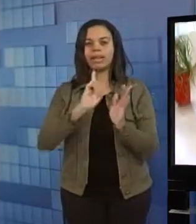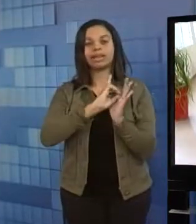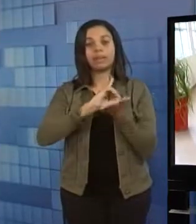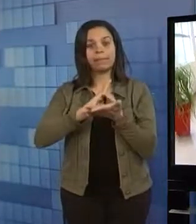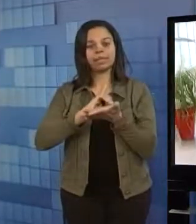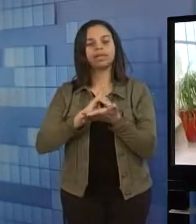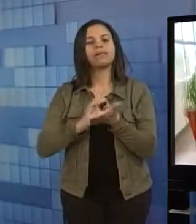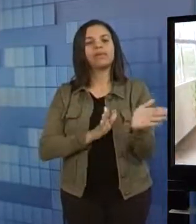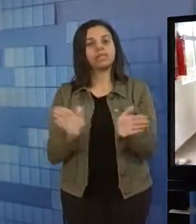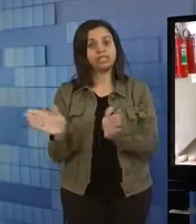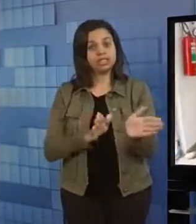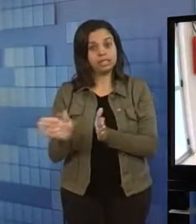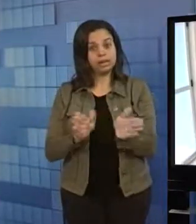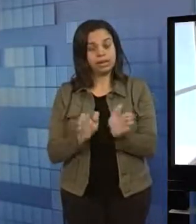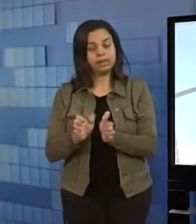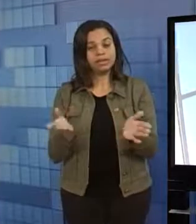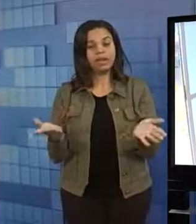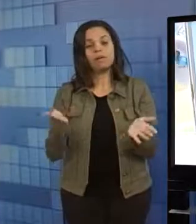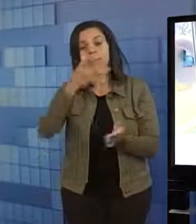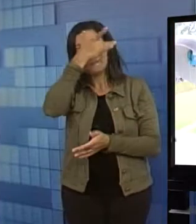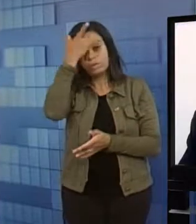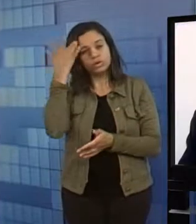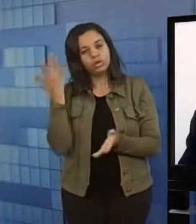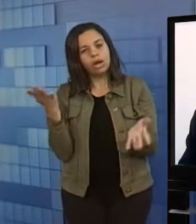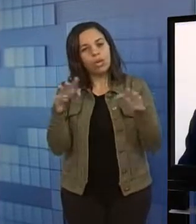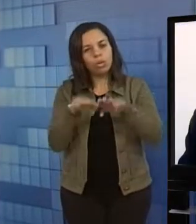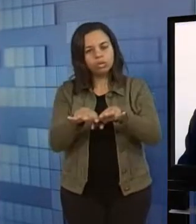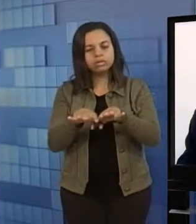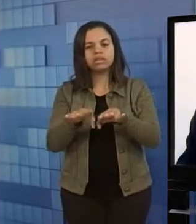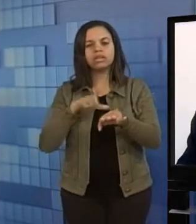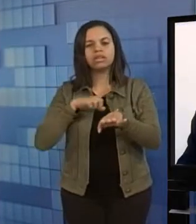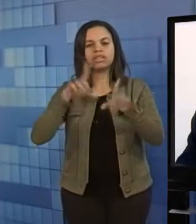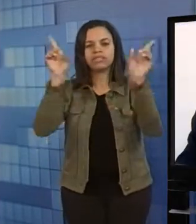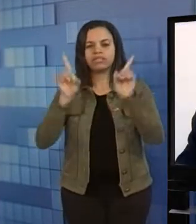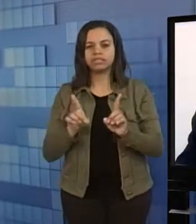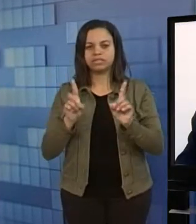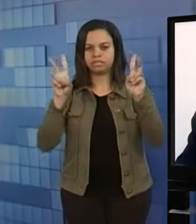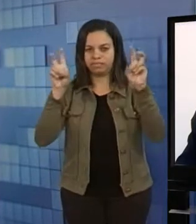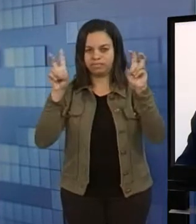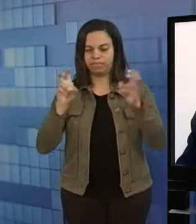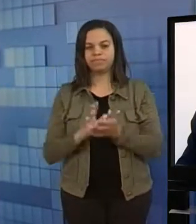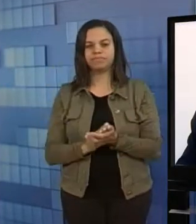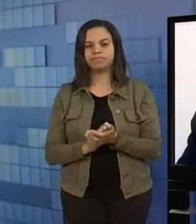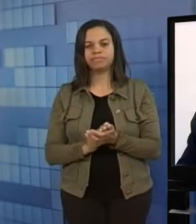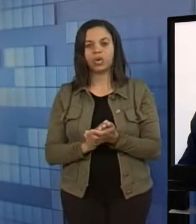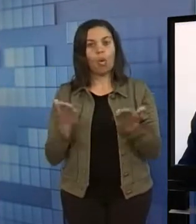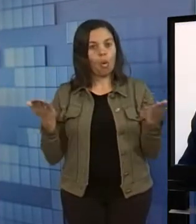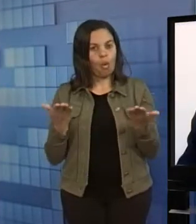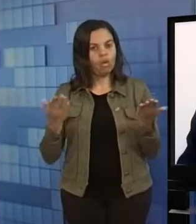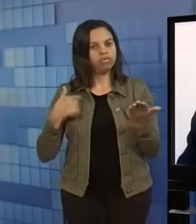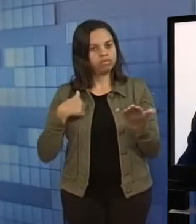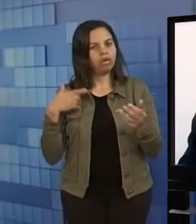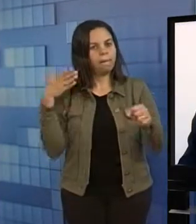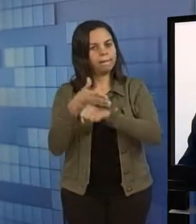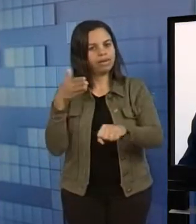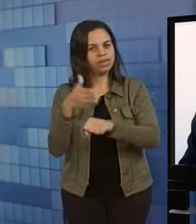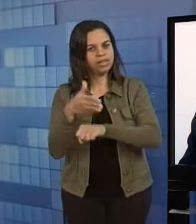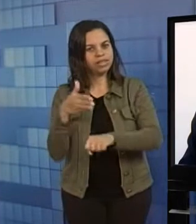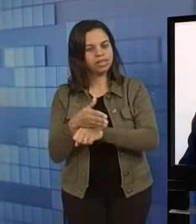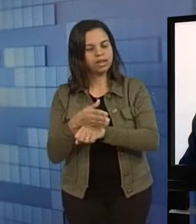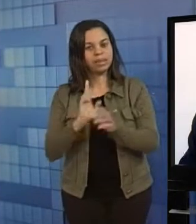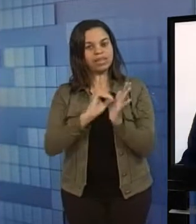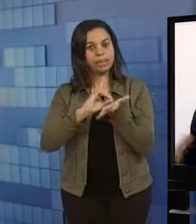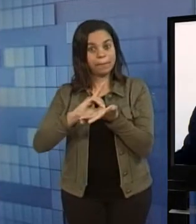Acessibilidade e Inclusão para Pessoas com Deficiência. Então hoje a gente tem um núcleo com espaço